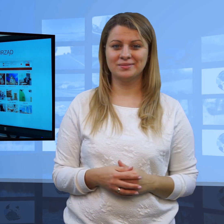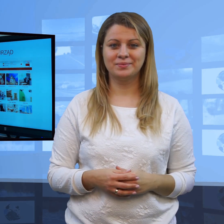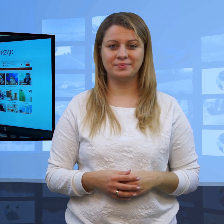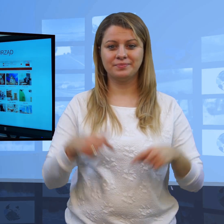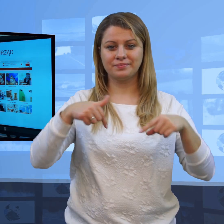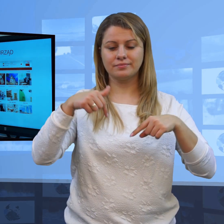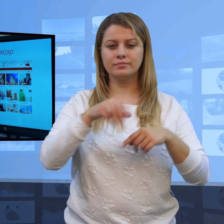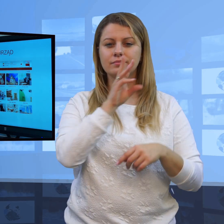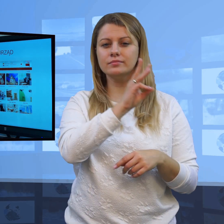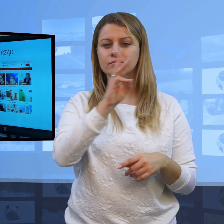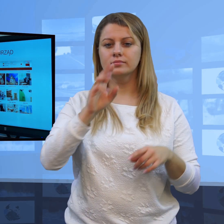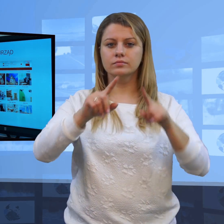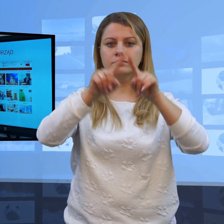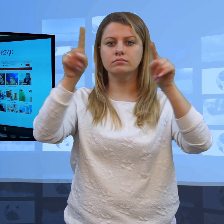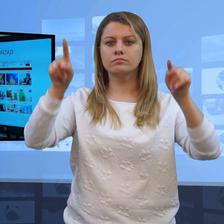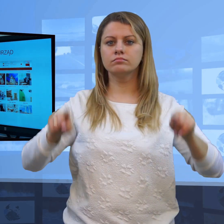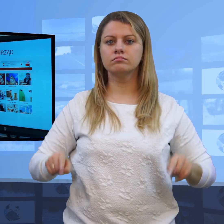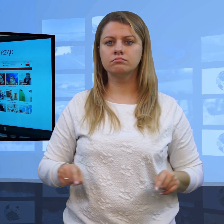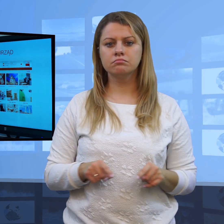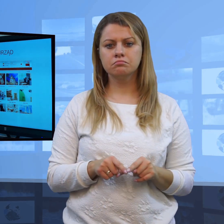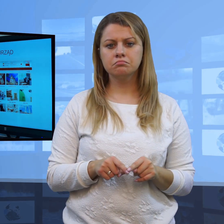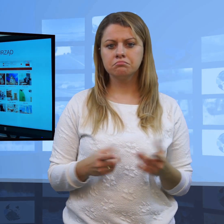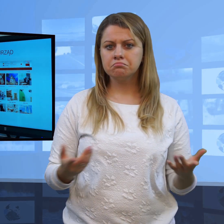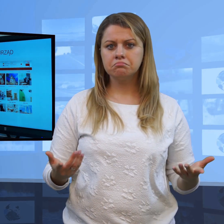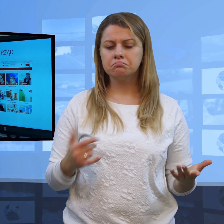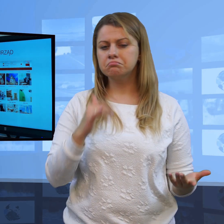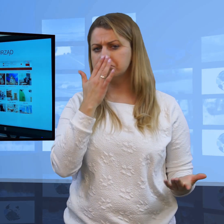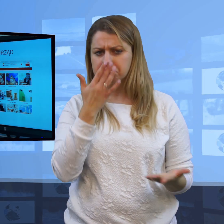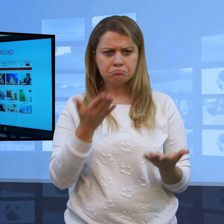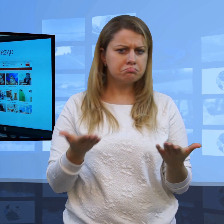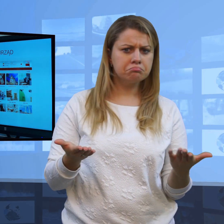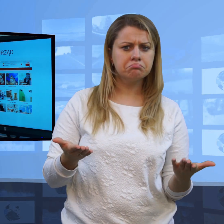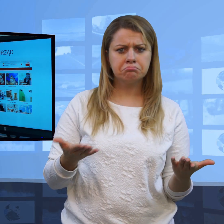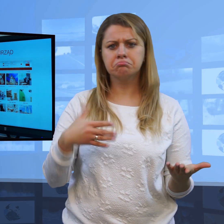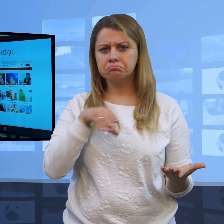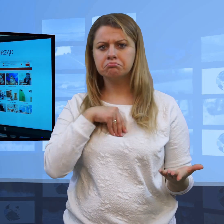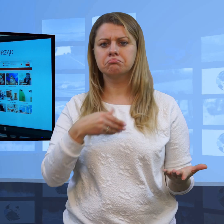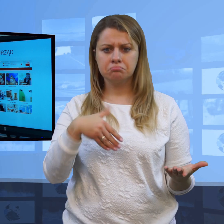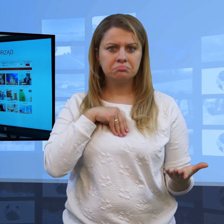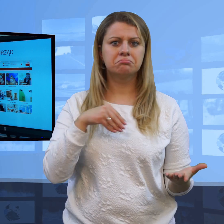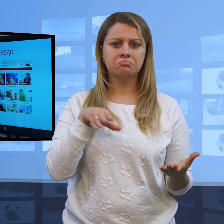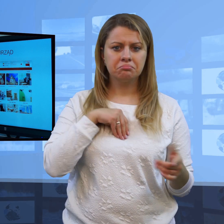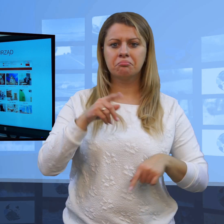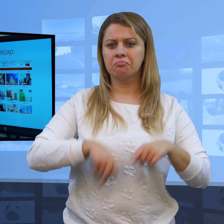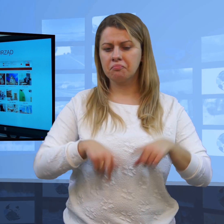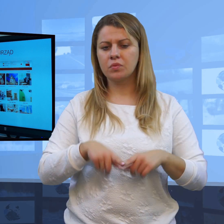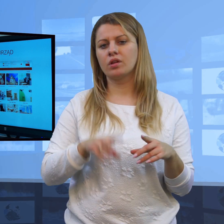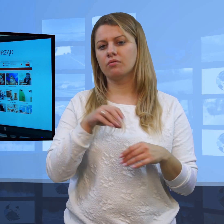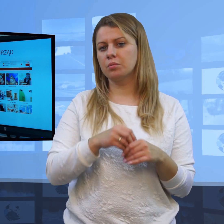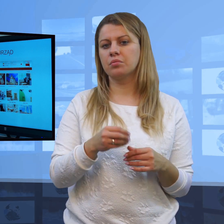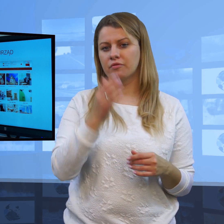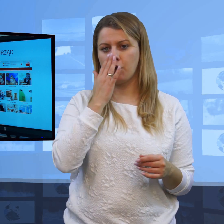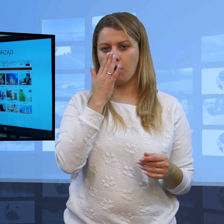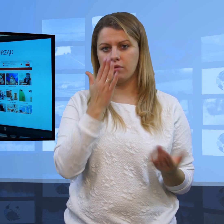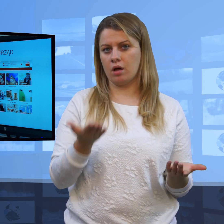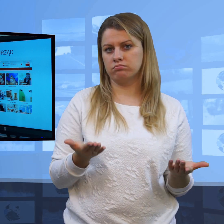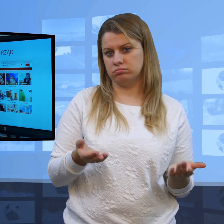Strona Urzędu Miejskiego w Rzeszowie wygląda w tym sposób, bo to jest strona oficjalna, czyli